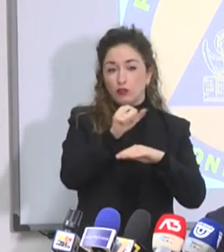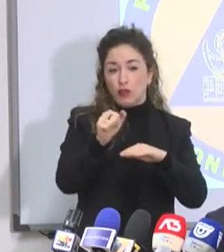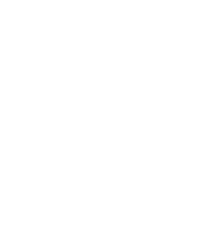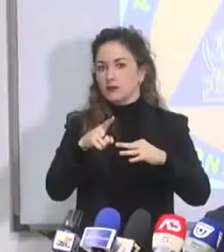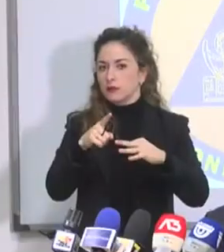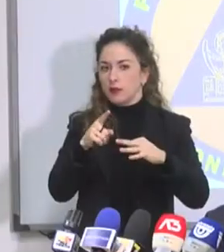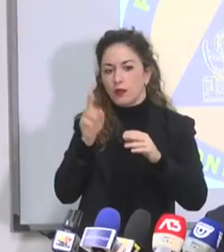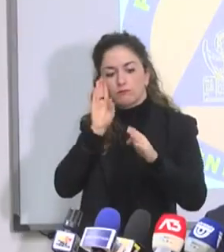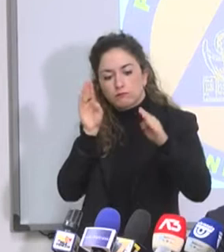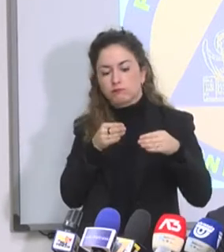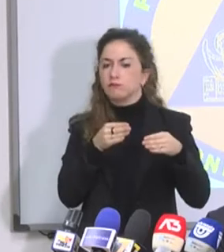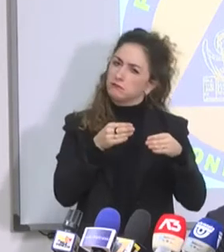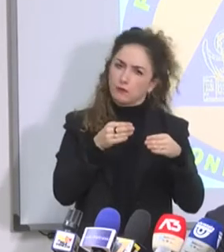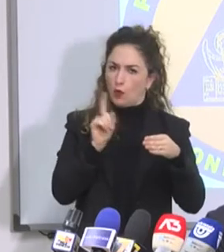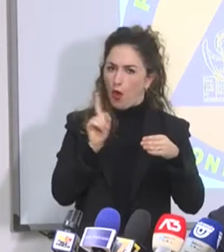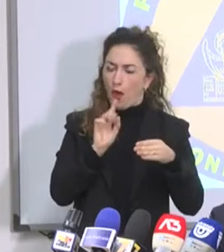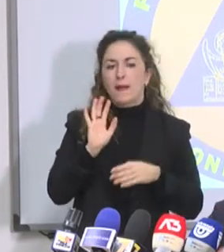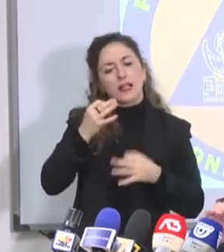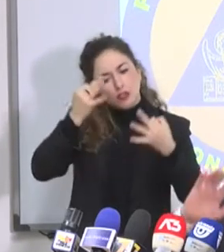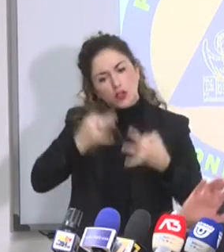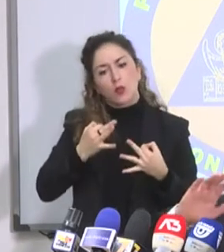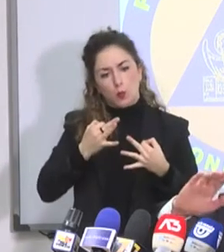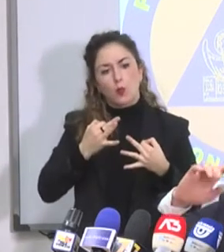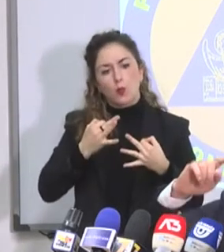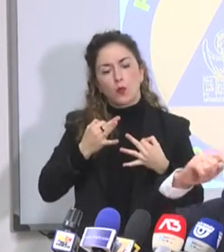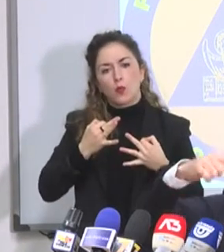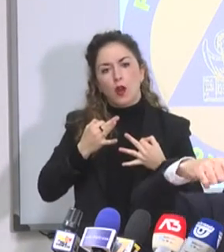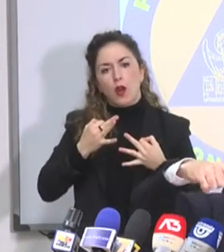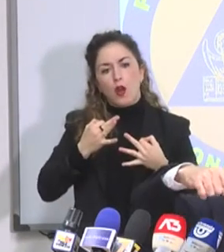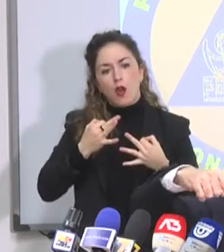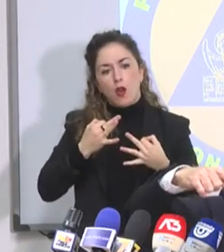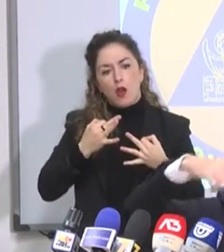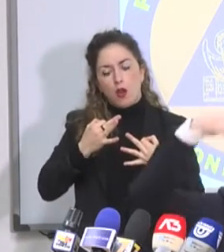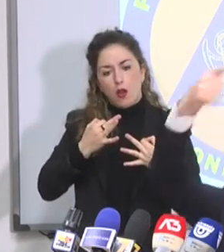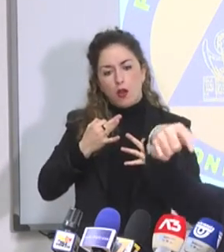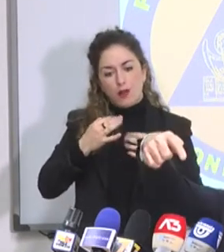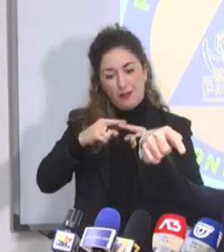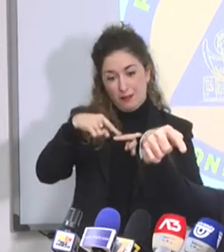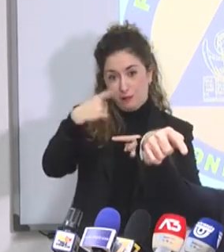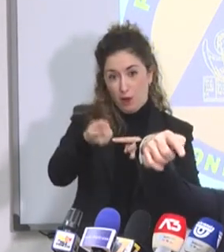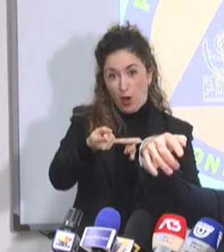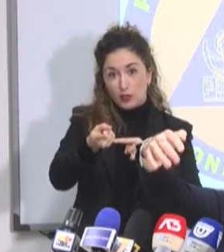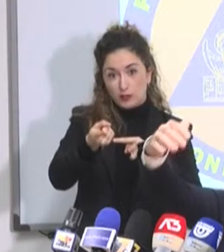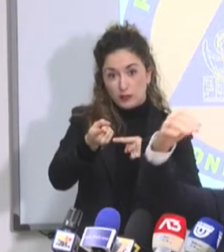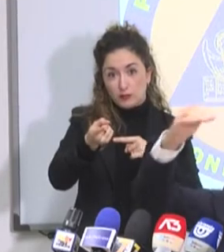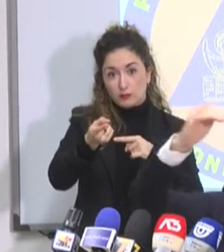abitanti. Ho la certezza matematica che verrà preso in considerazione, quantomeno non da questo bollettino ma dal prossimo.